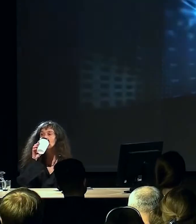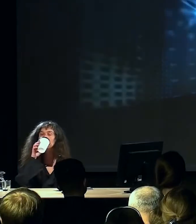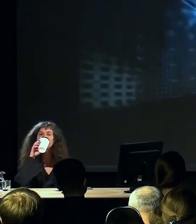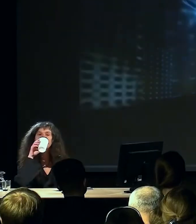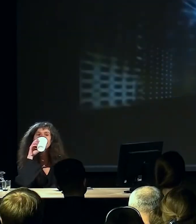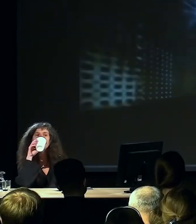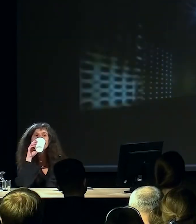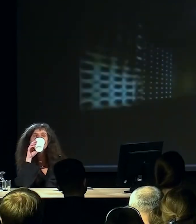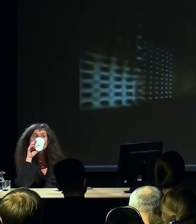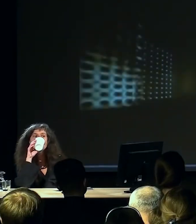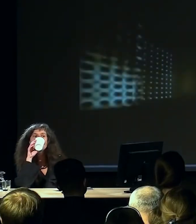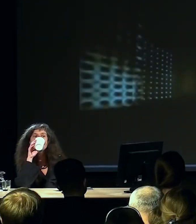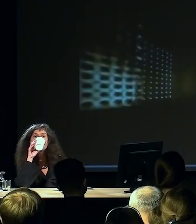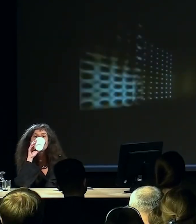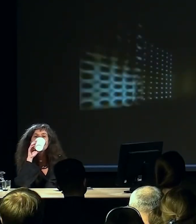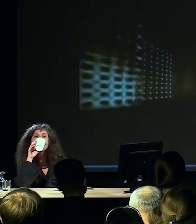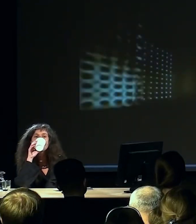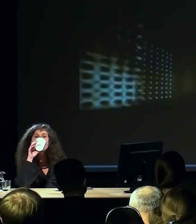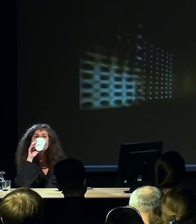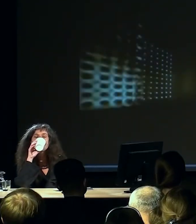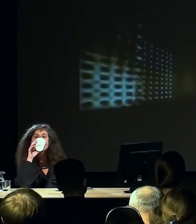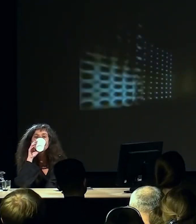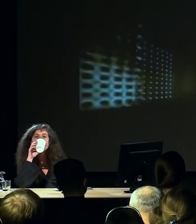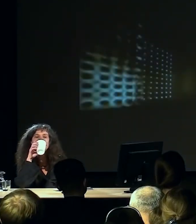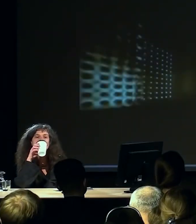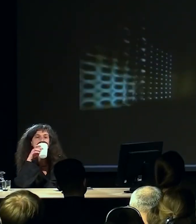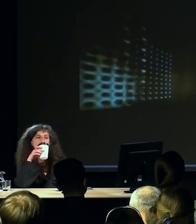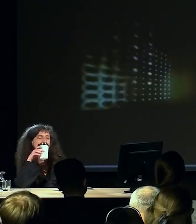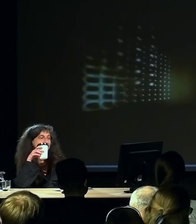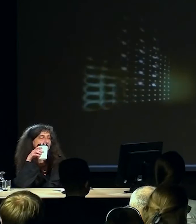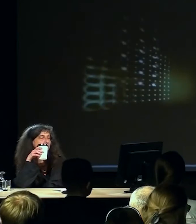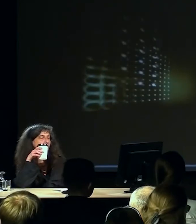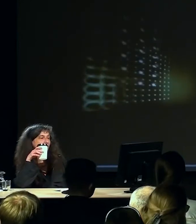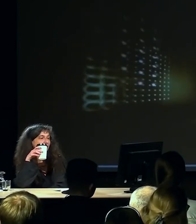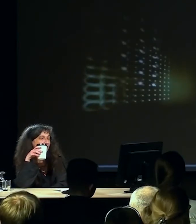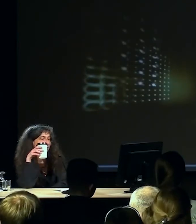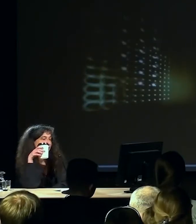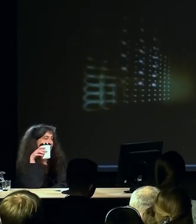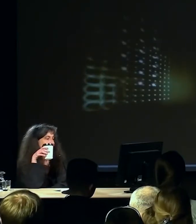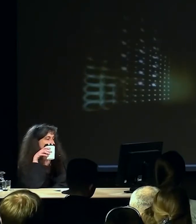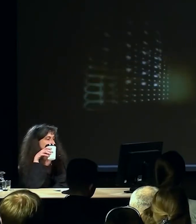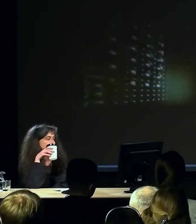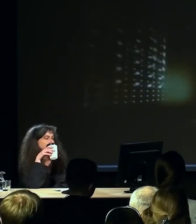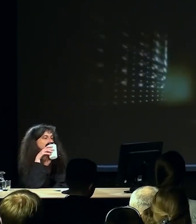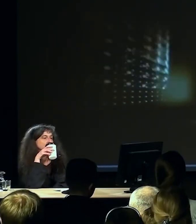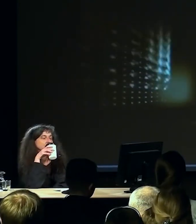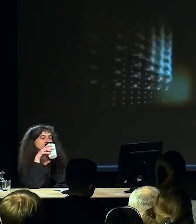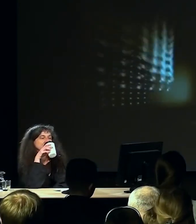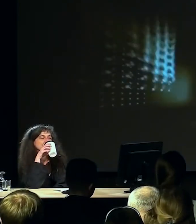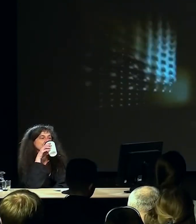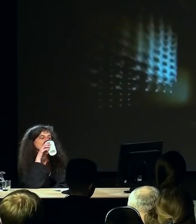В большой темной комнате на стенах световые проекции. Белые точки, симметрично расположенные в несколько рядов.